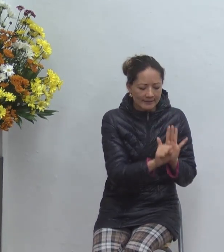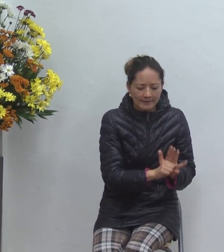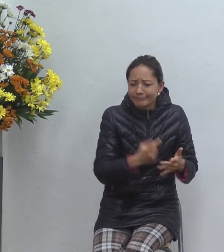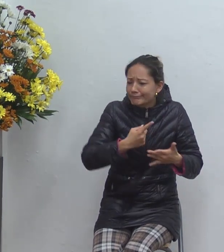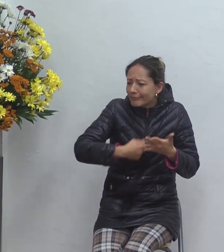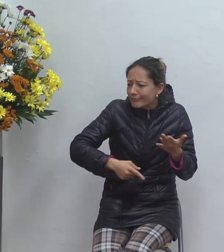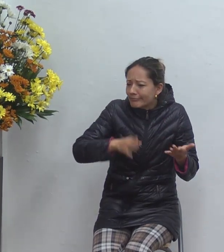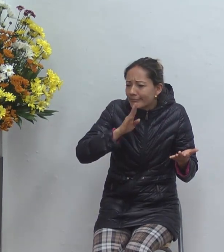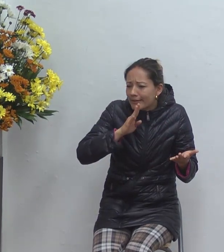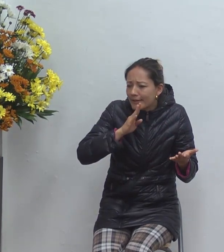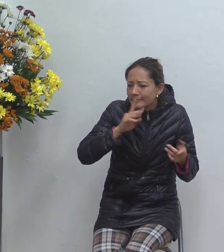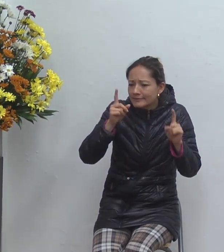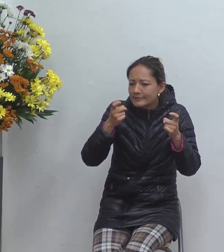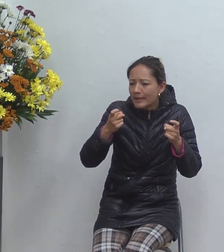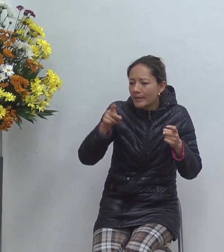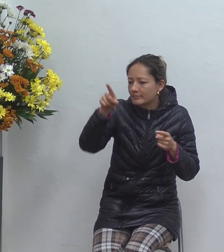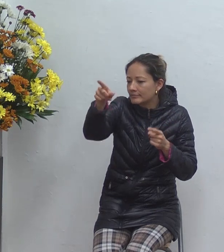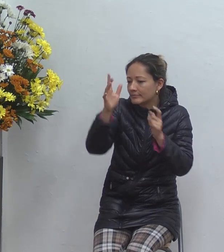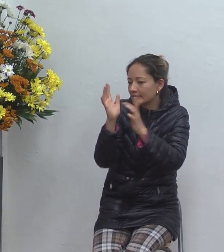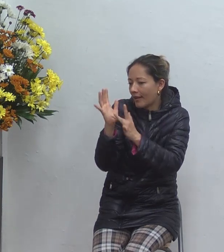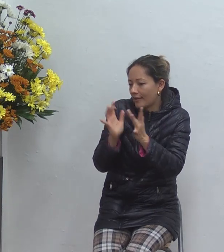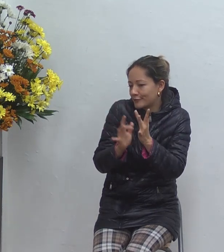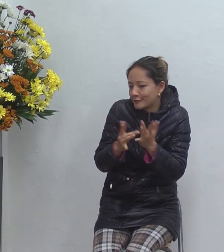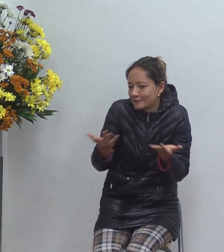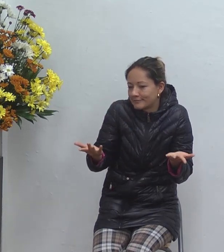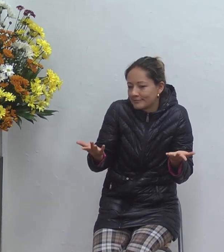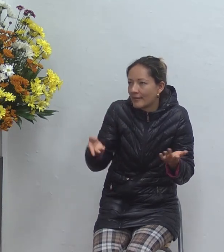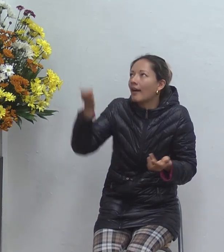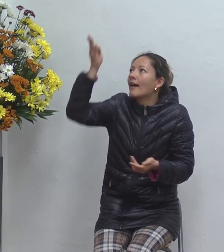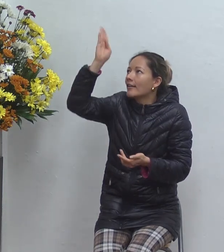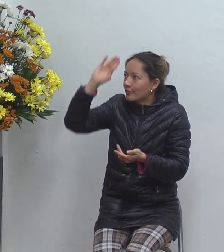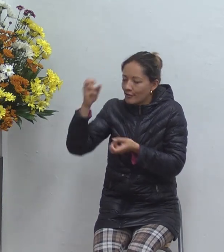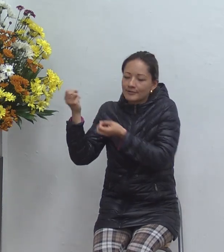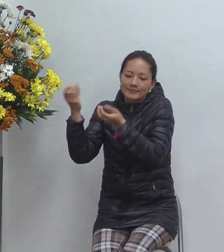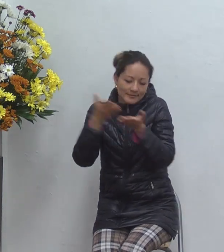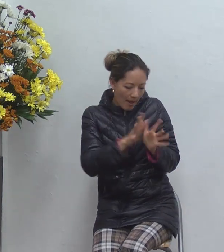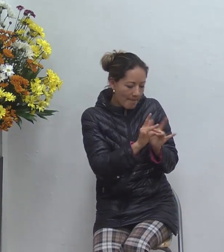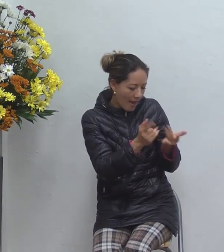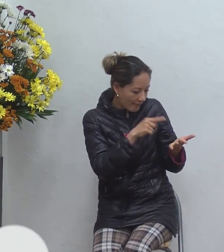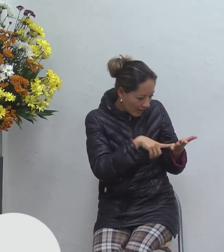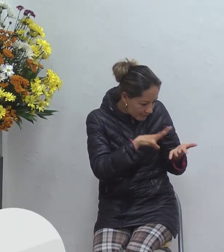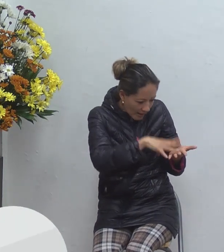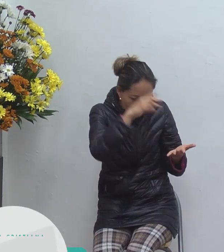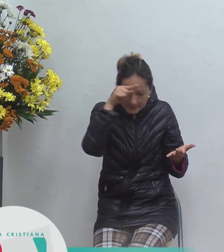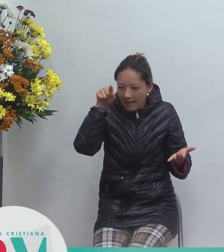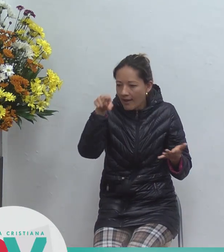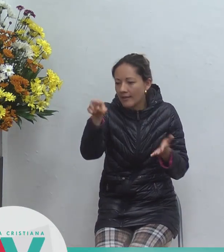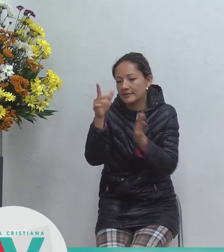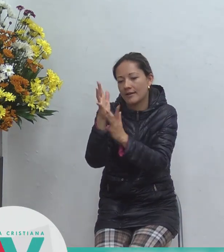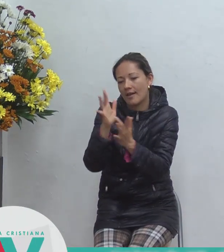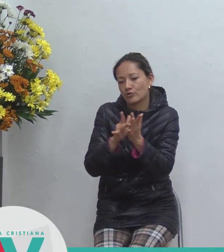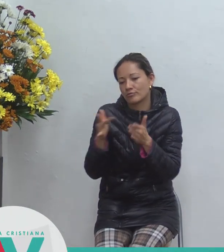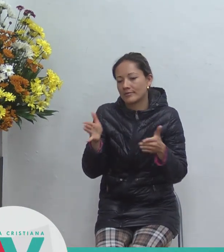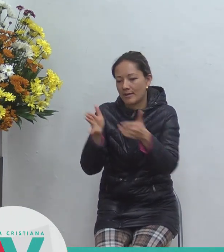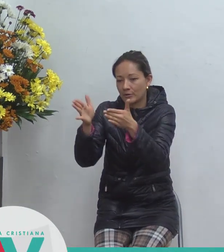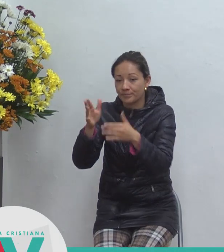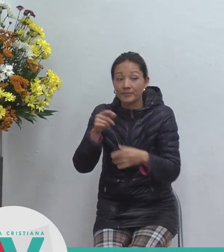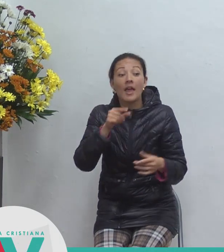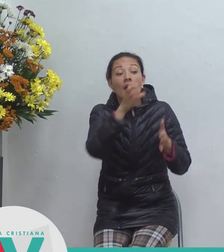todo eso es la aprobación del padre que yo soy pero si no quieren recibir Juan capítulo 5 versículo 45 no